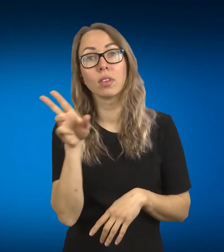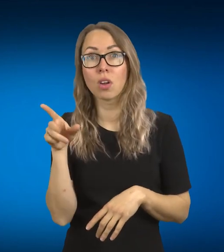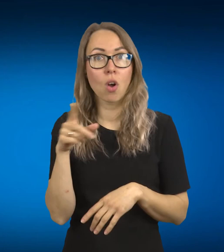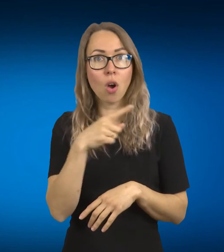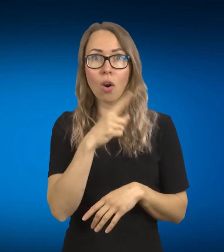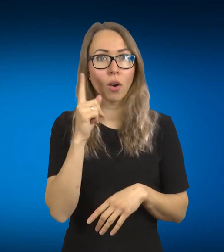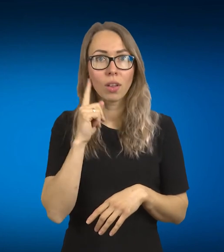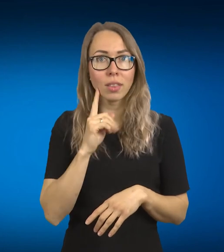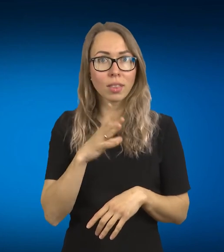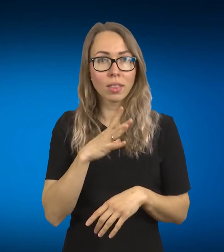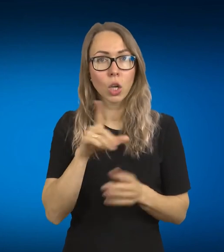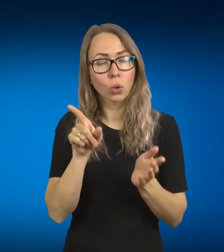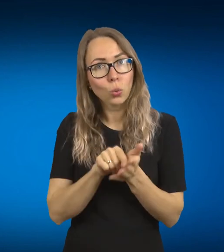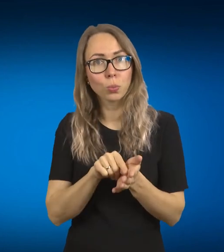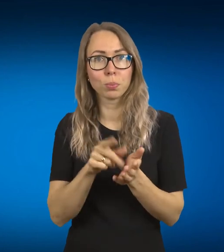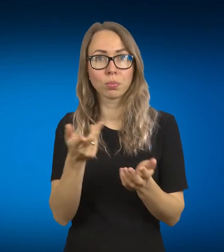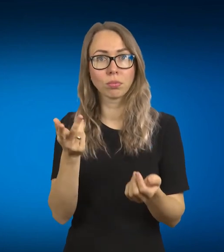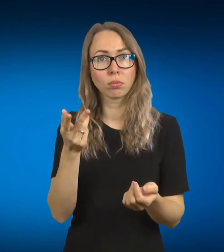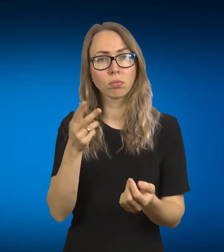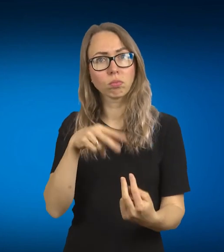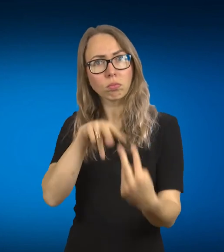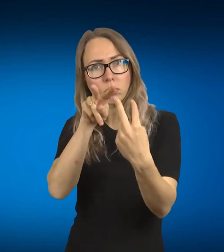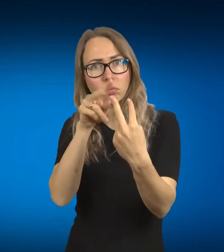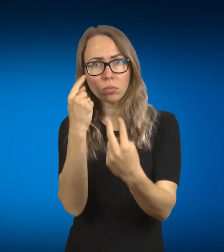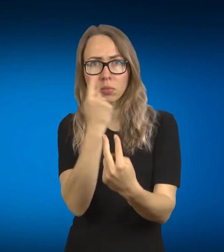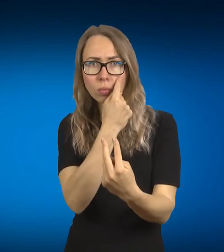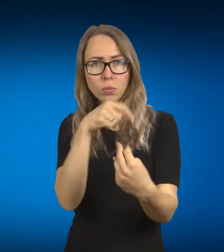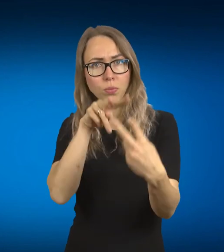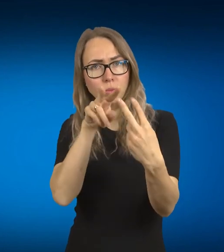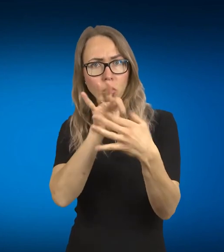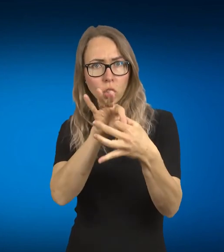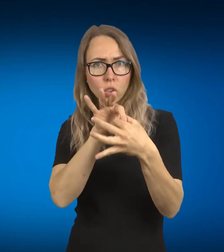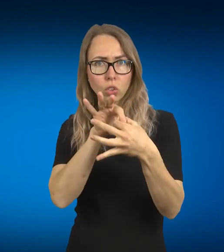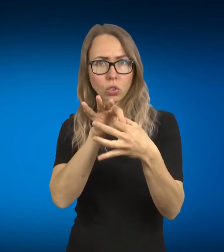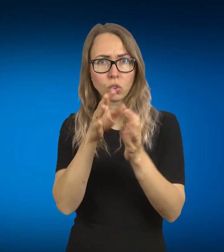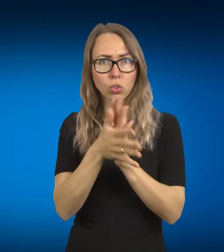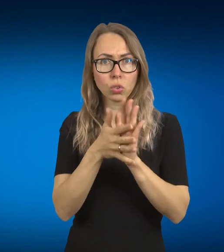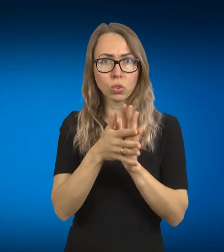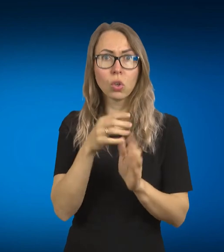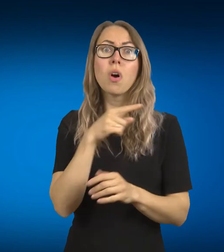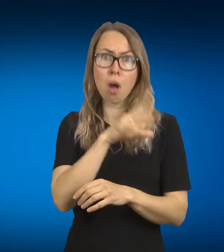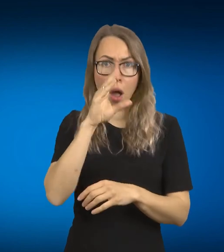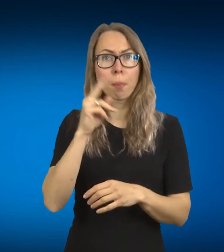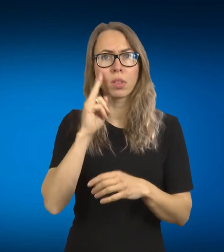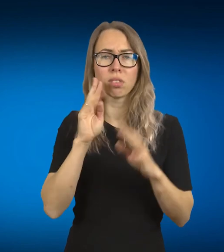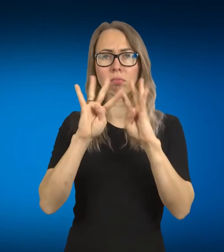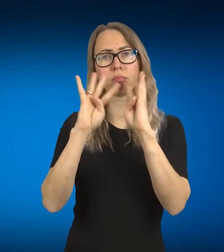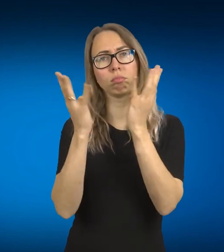akisijakį ir išys, kad jie gali keliese, ta prasme, komunikuoti, bet tu pastoji